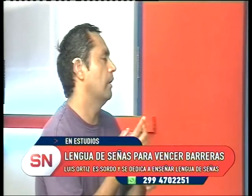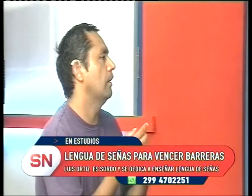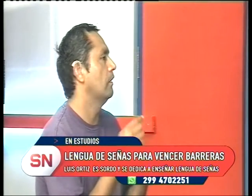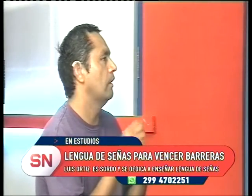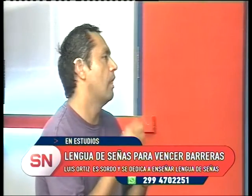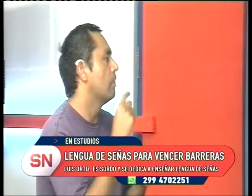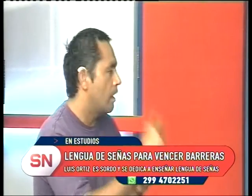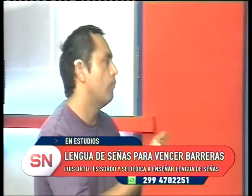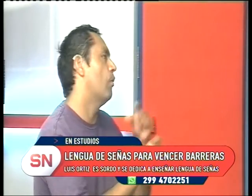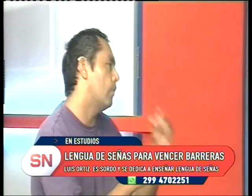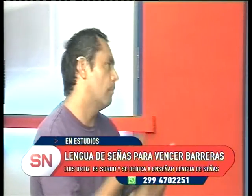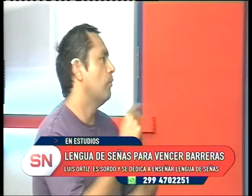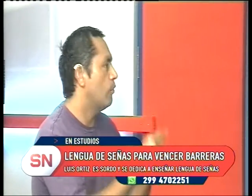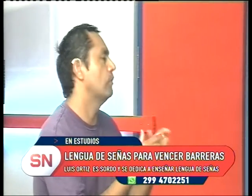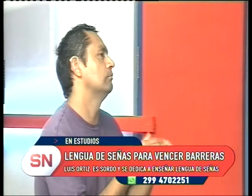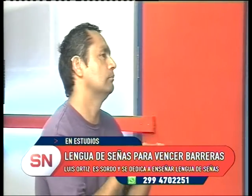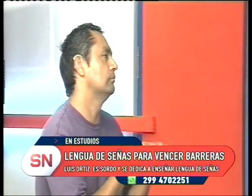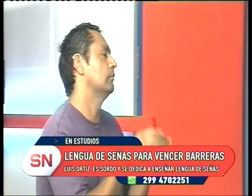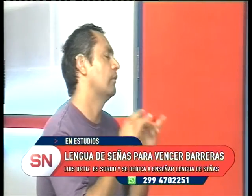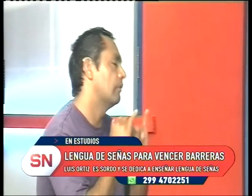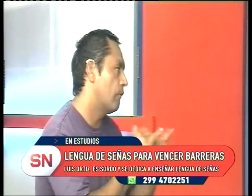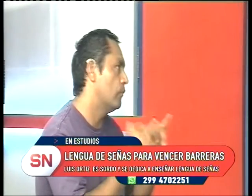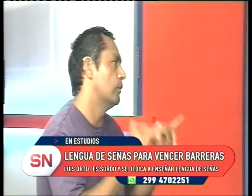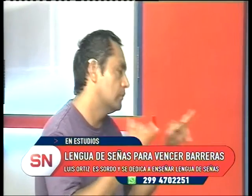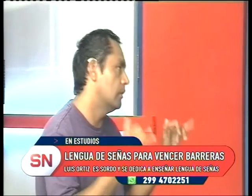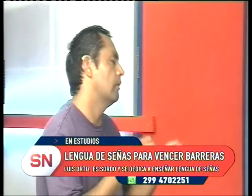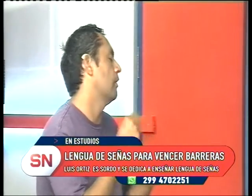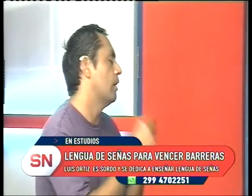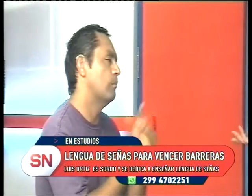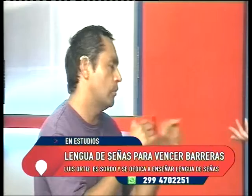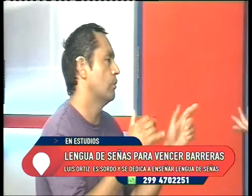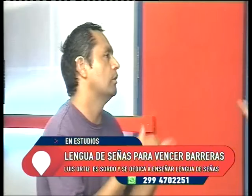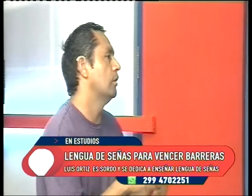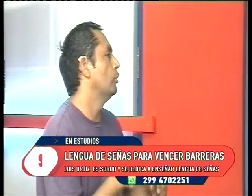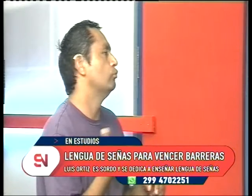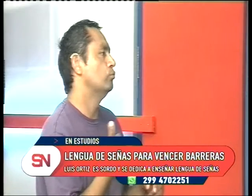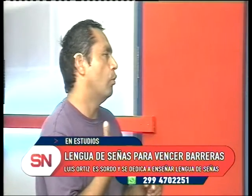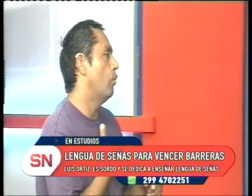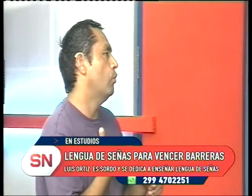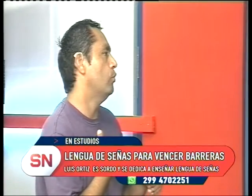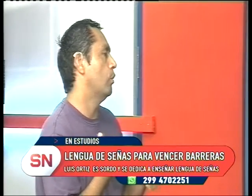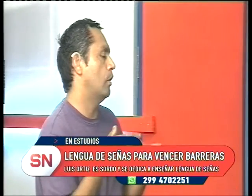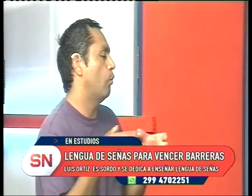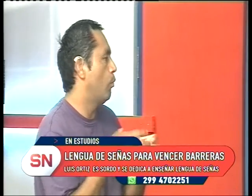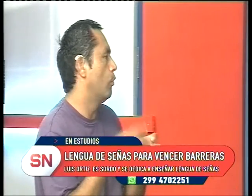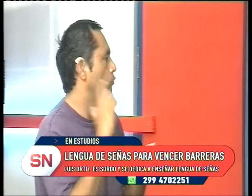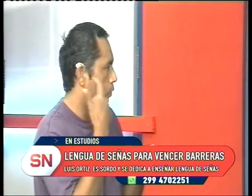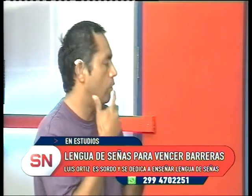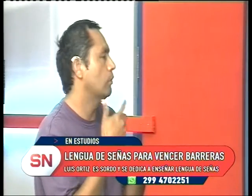Siempre de a poco, ¿sí? La difusión es así, de a poco. Nosotros somos